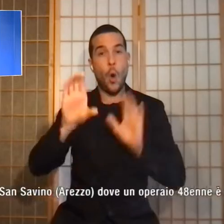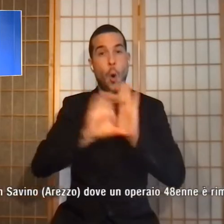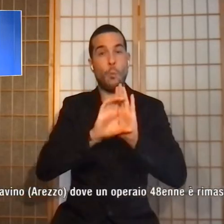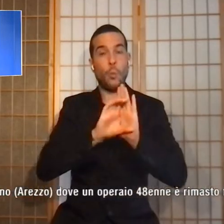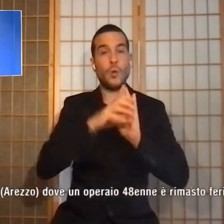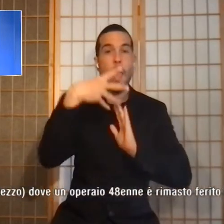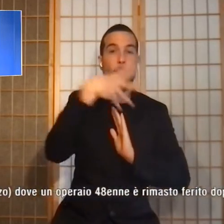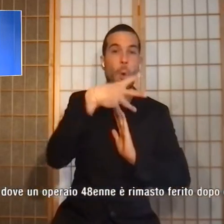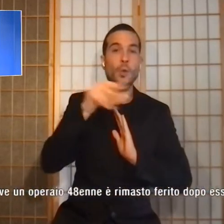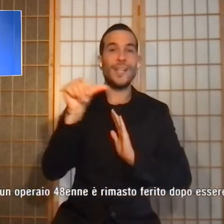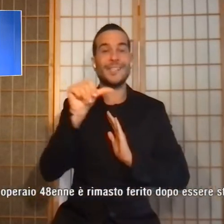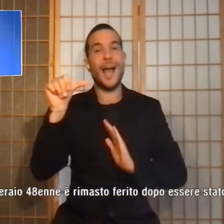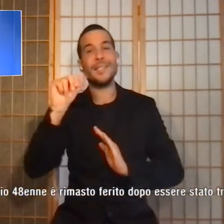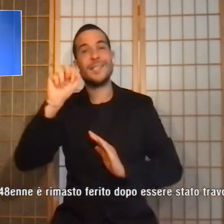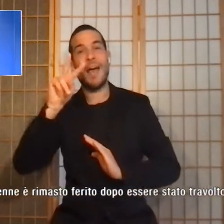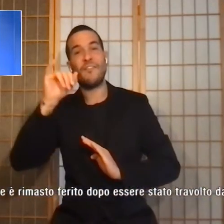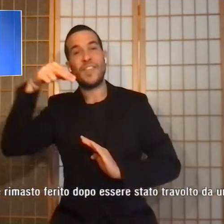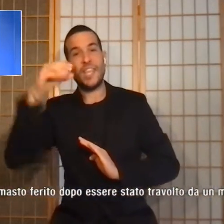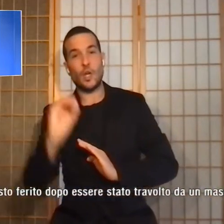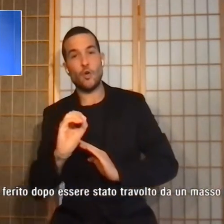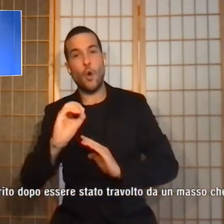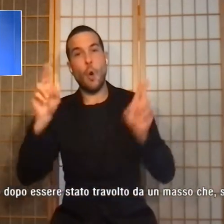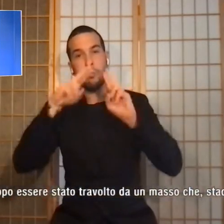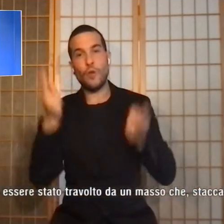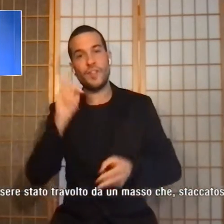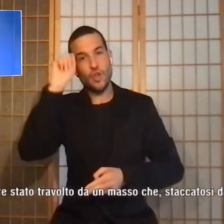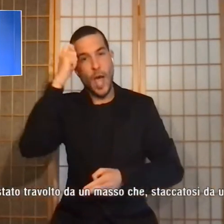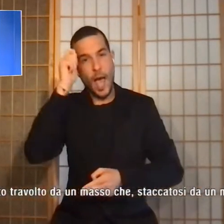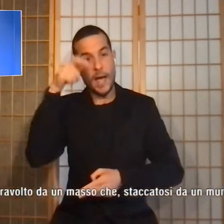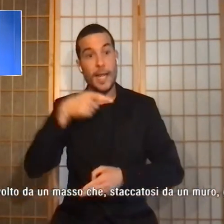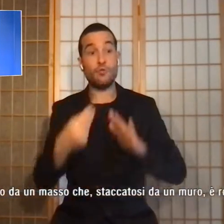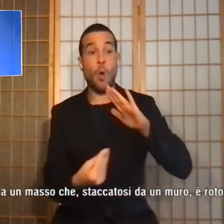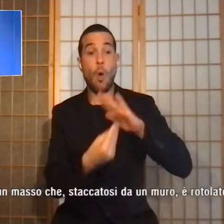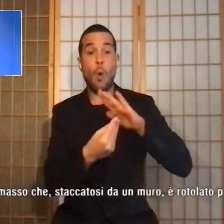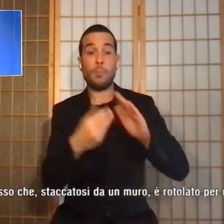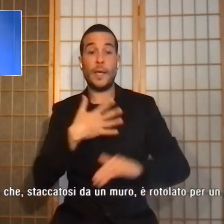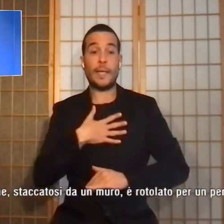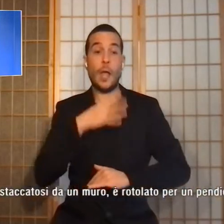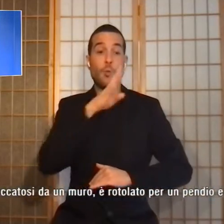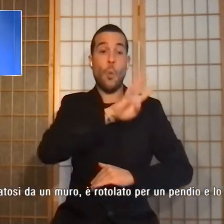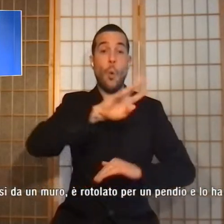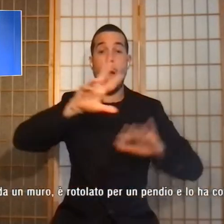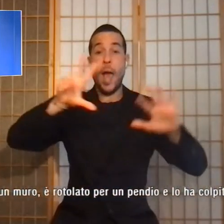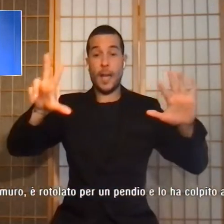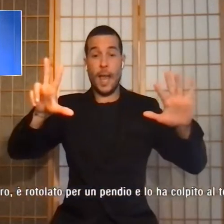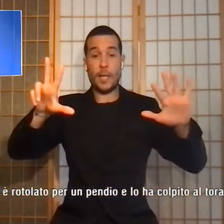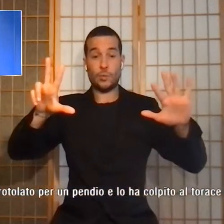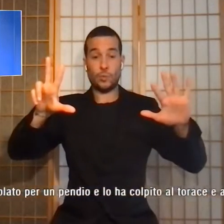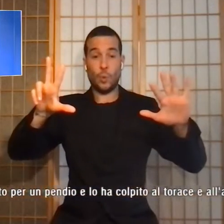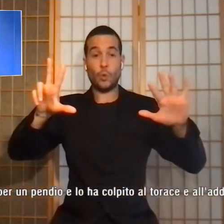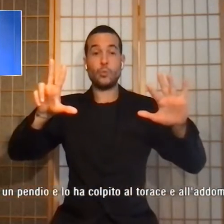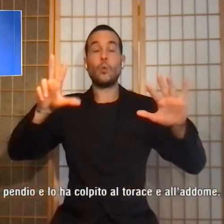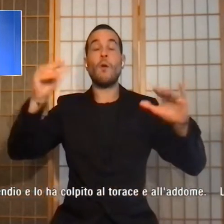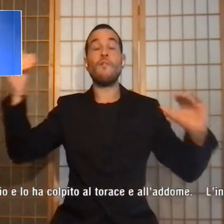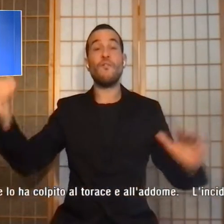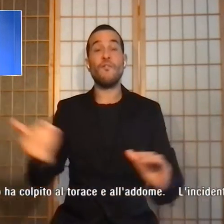provincia di Arezzo, dove un operaio 48enne è rimasto ferito dopo essere